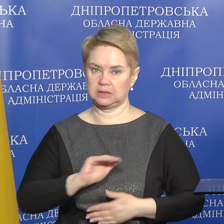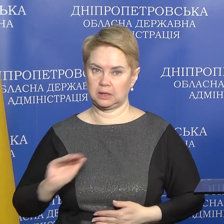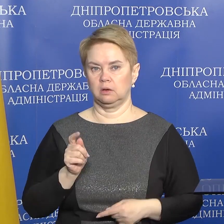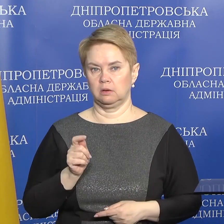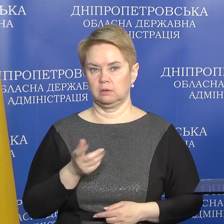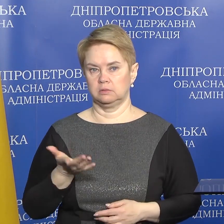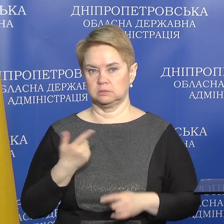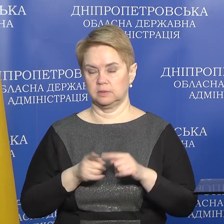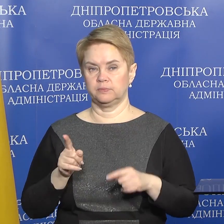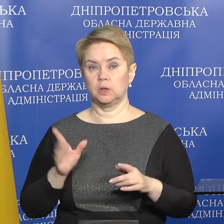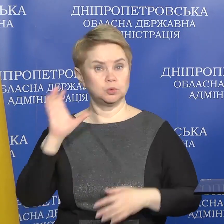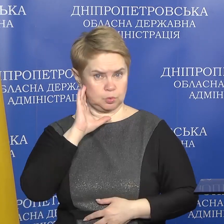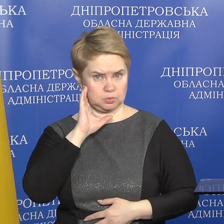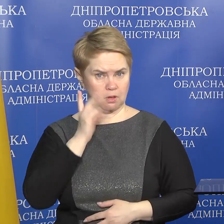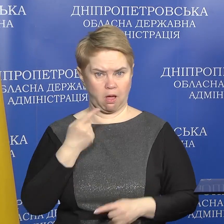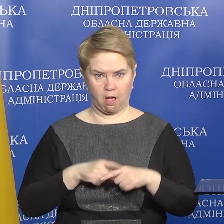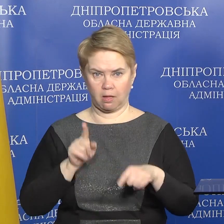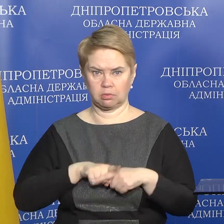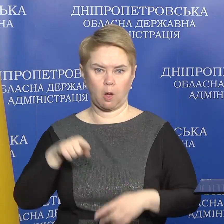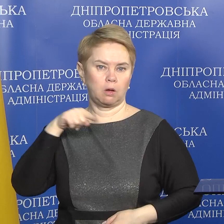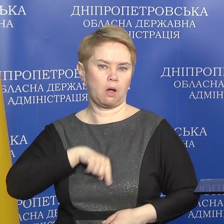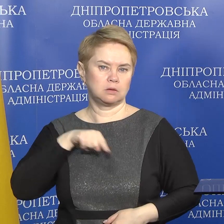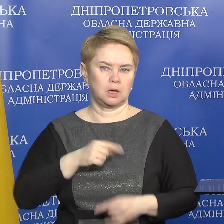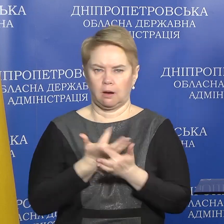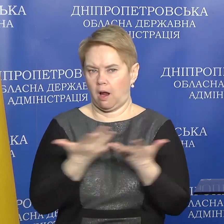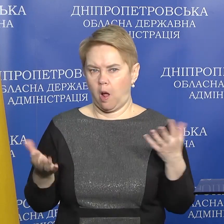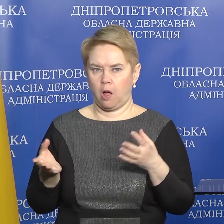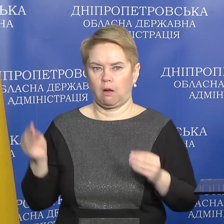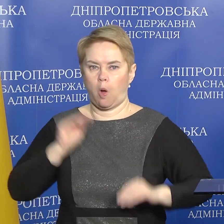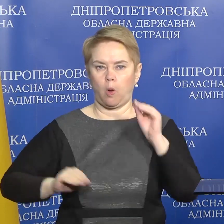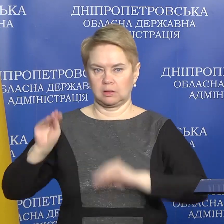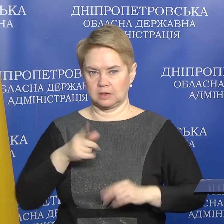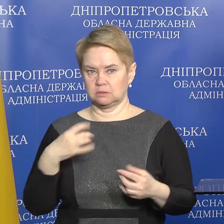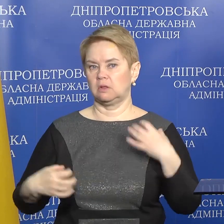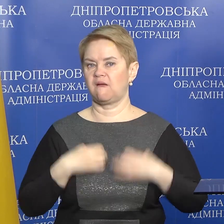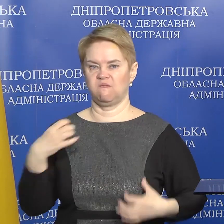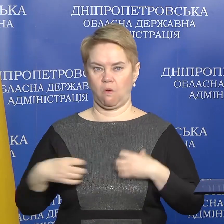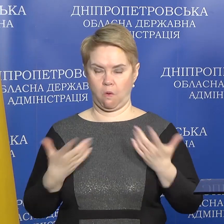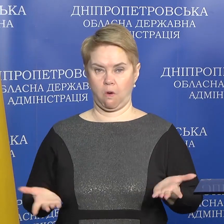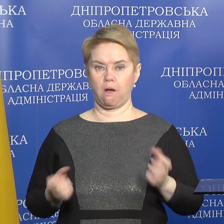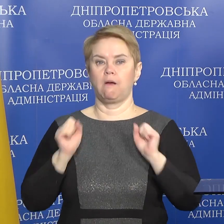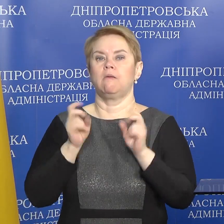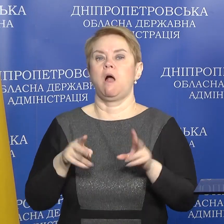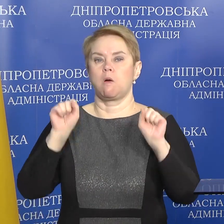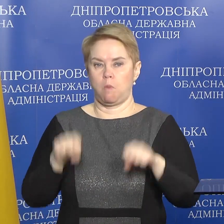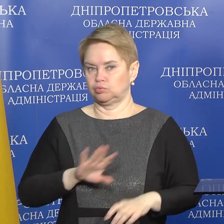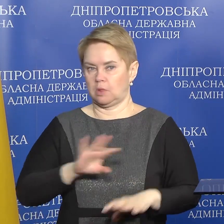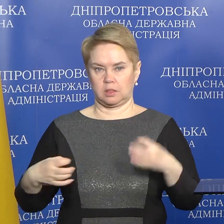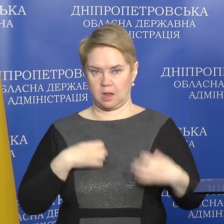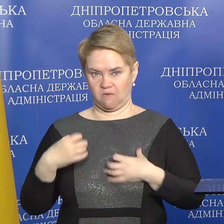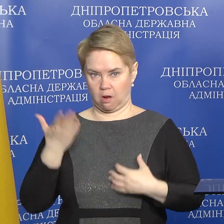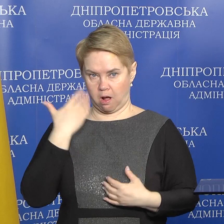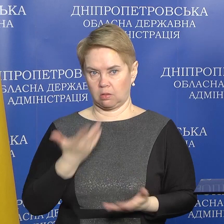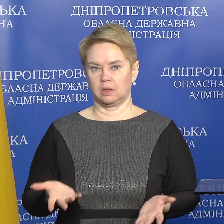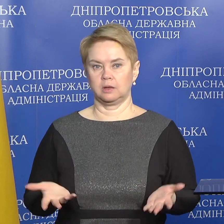інше. Слухайте, це коктейль настроїв. Це тривога, звісно, тому що, ну як ти можеш не тривожитись,